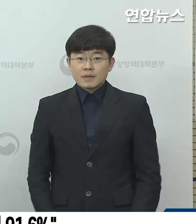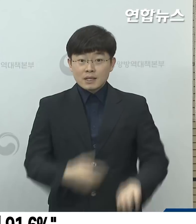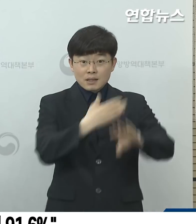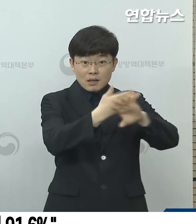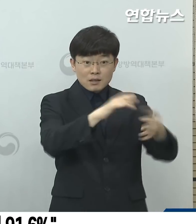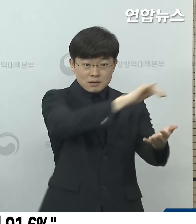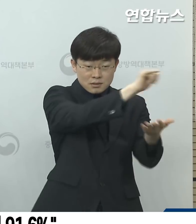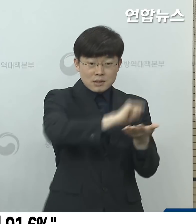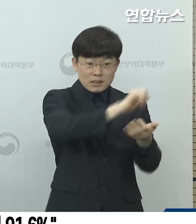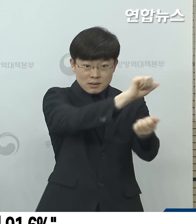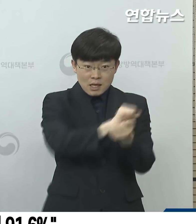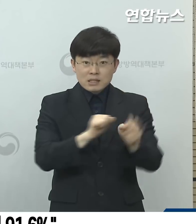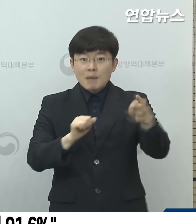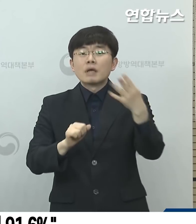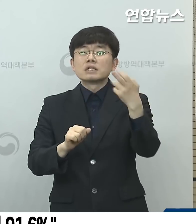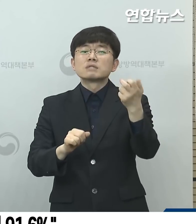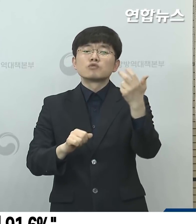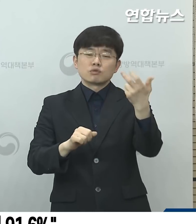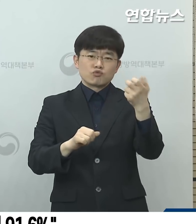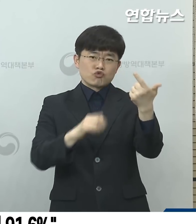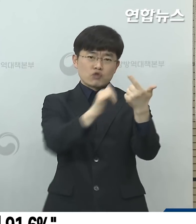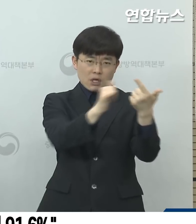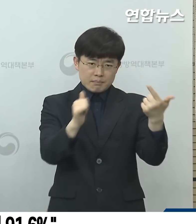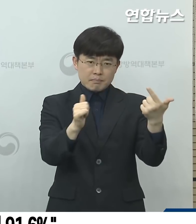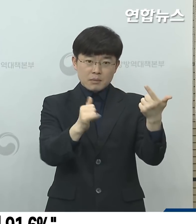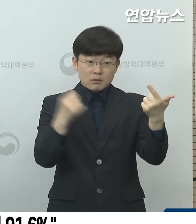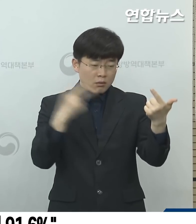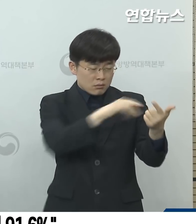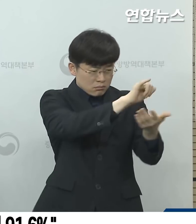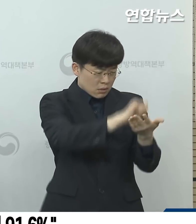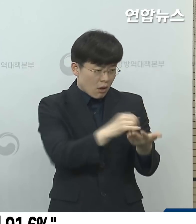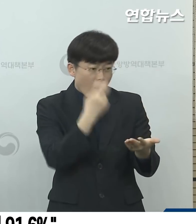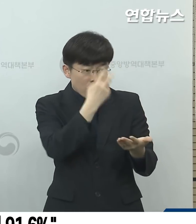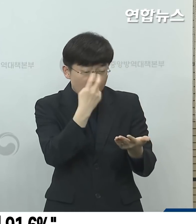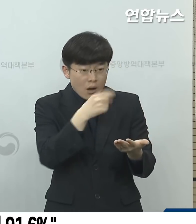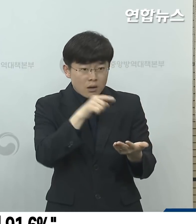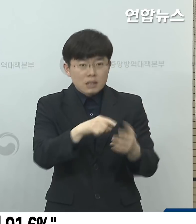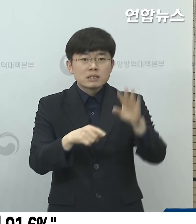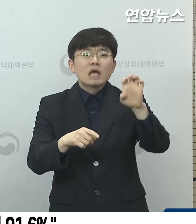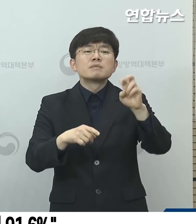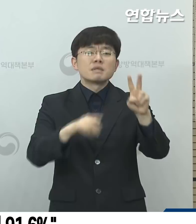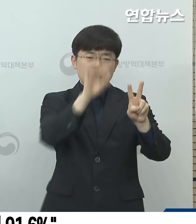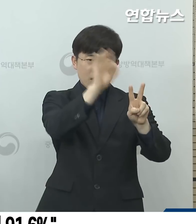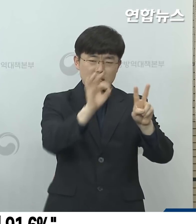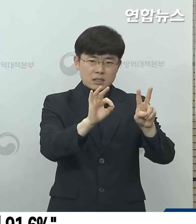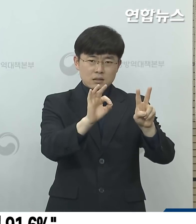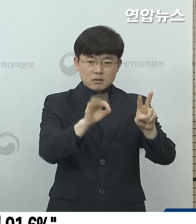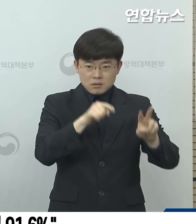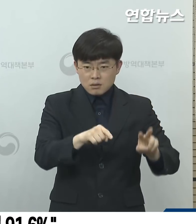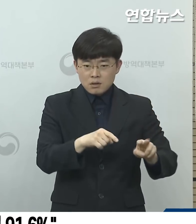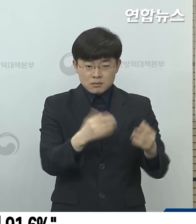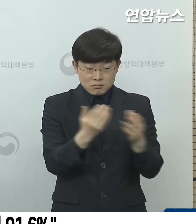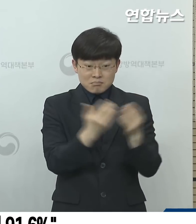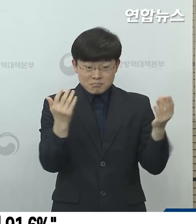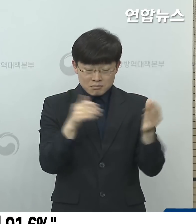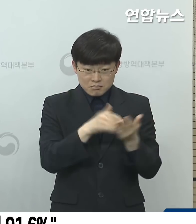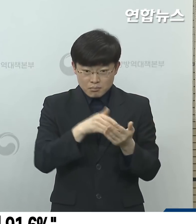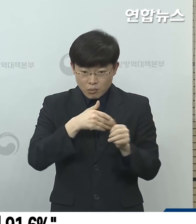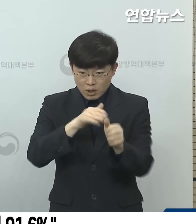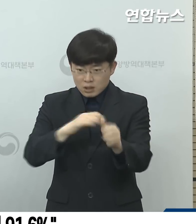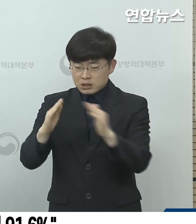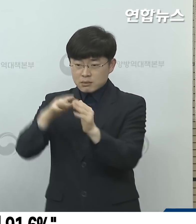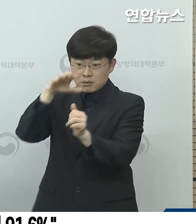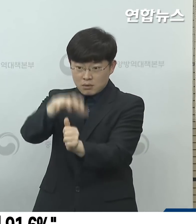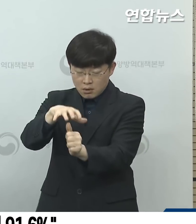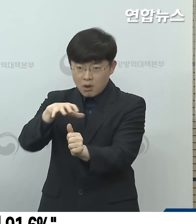476명이었고 검역 단계에서 확인된 경우가 42%, 지역사회에서 확인된